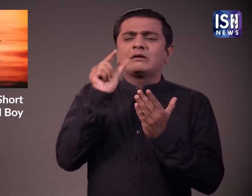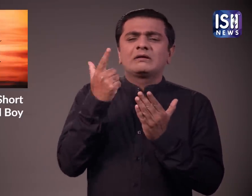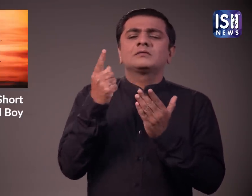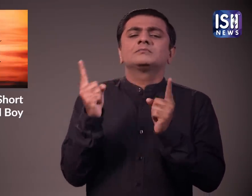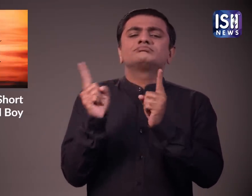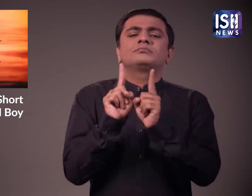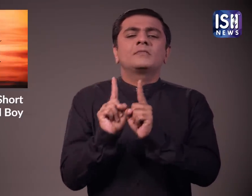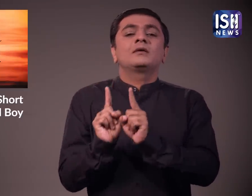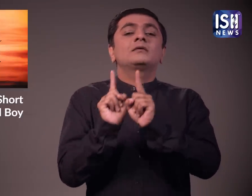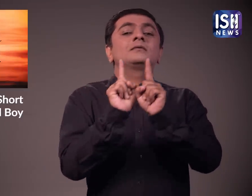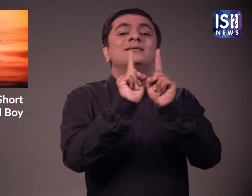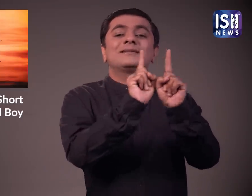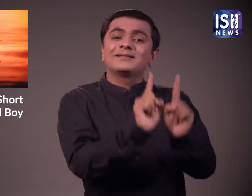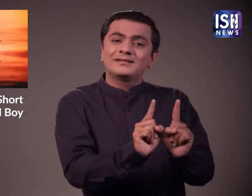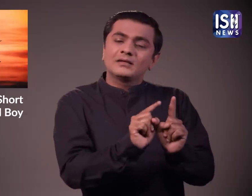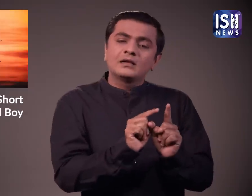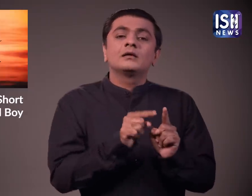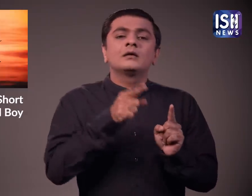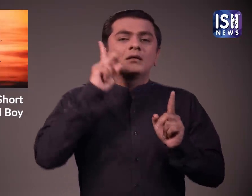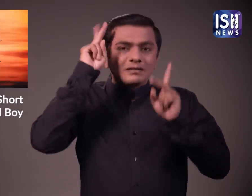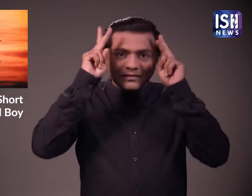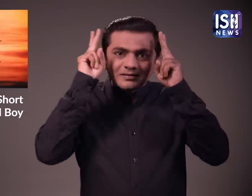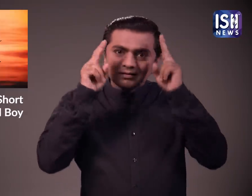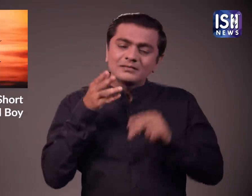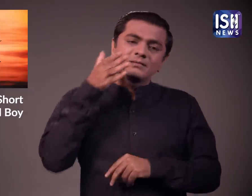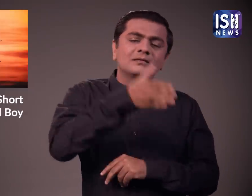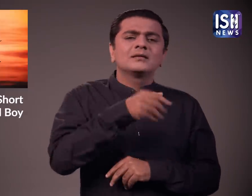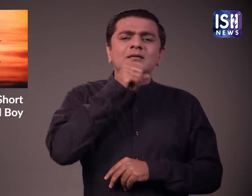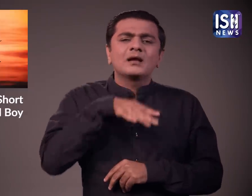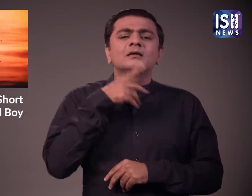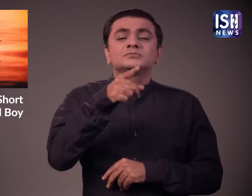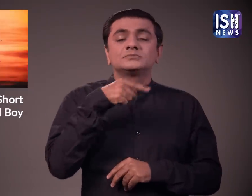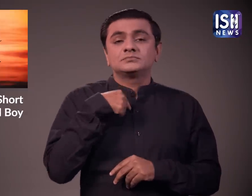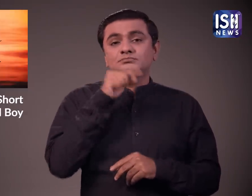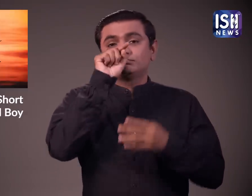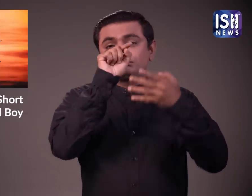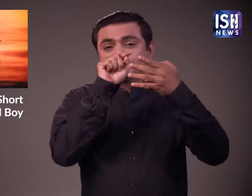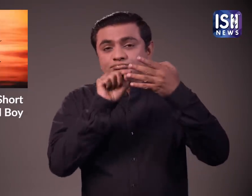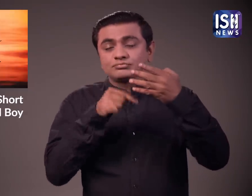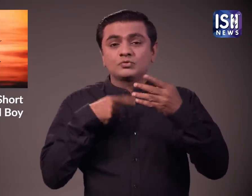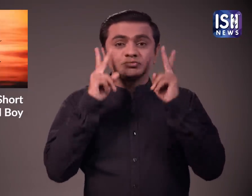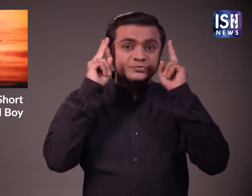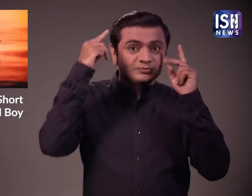बाल कटवाने गया था उसने नाई को नेडेश दिया कि वह कैसे बाल कटवाना चाहता है